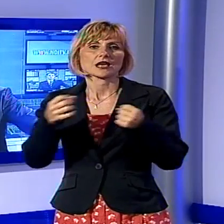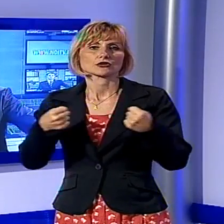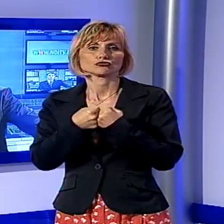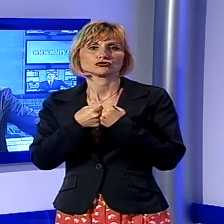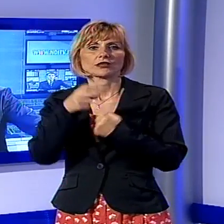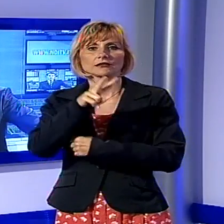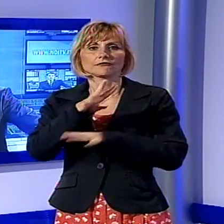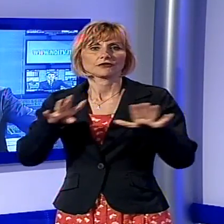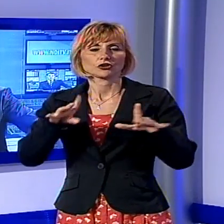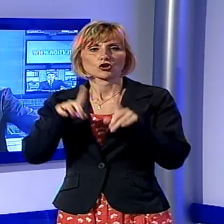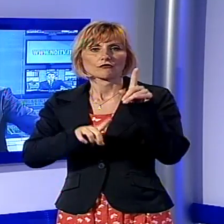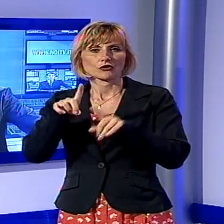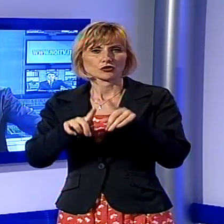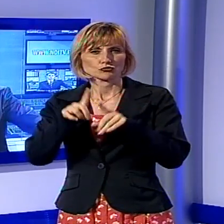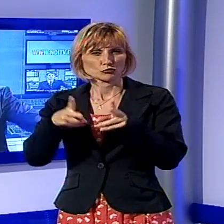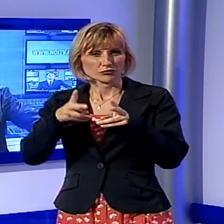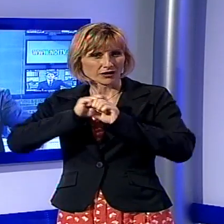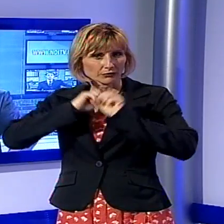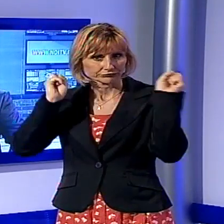a Viareggio. Ci spiega tutto Roel Eppore.